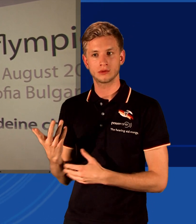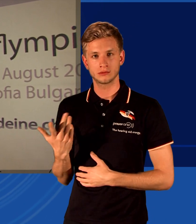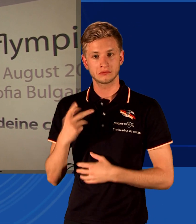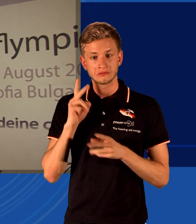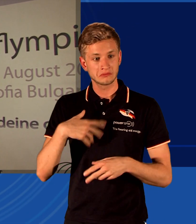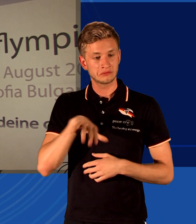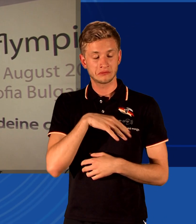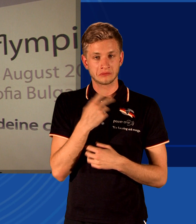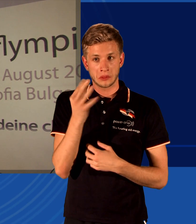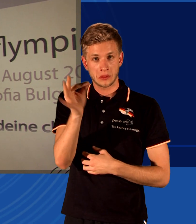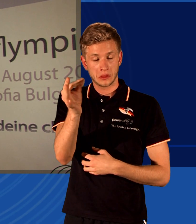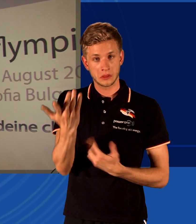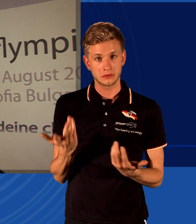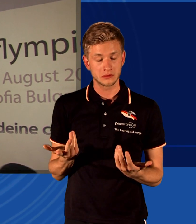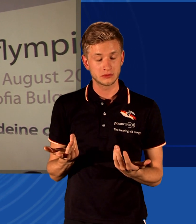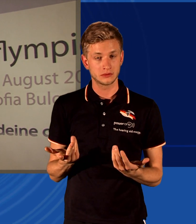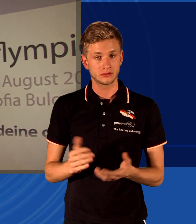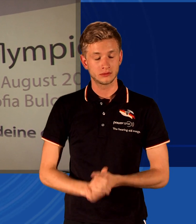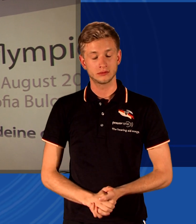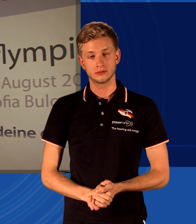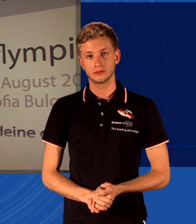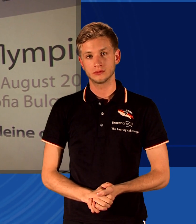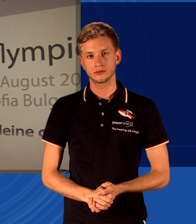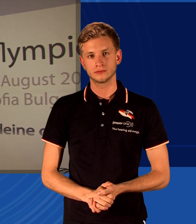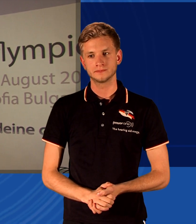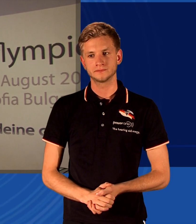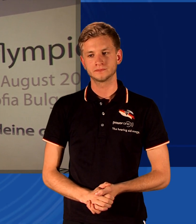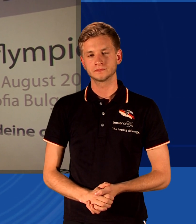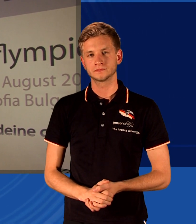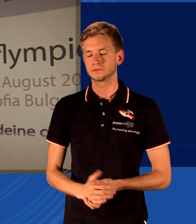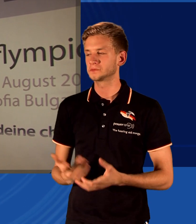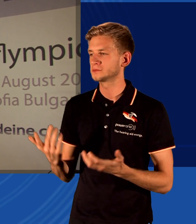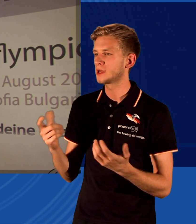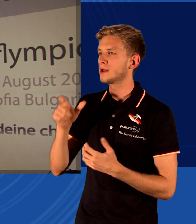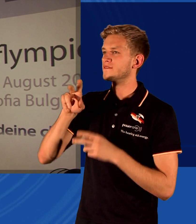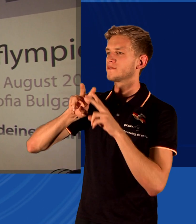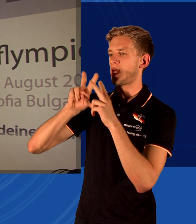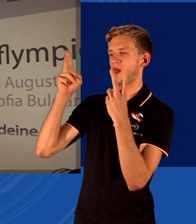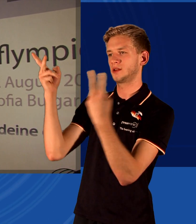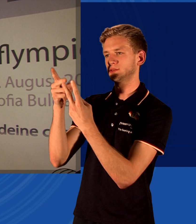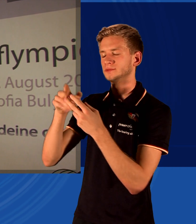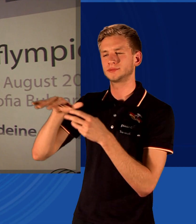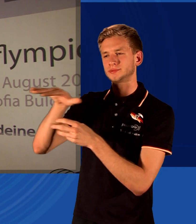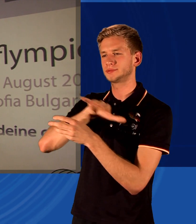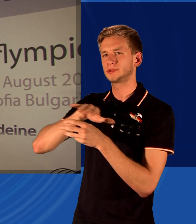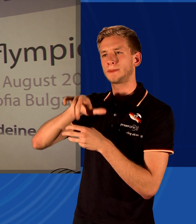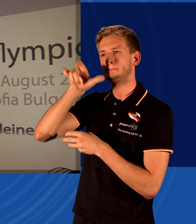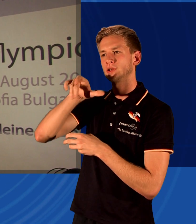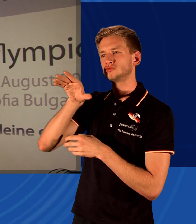man ja praktisch gar nicht. Menschen mit Handicap gibt es ja viele auf der ganzen Welt. Wie sieht das aus?